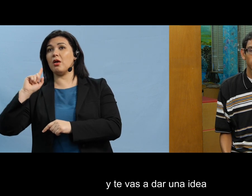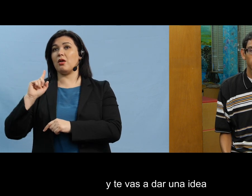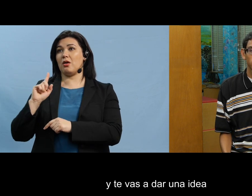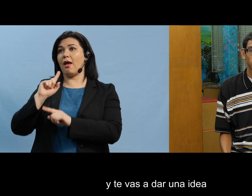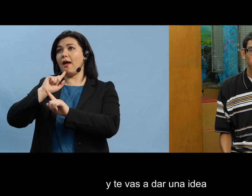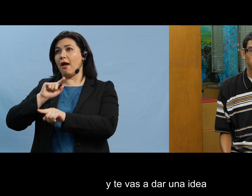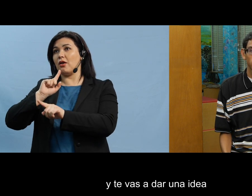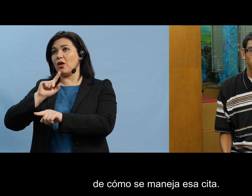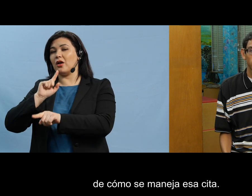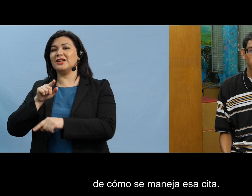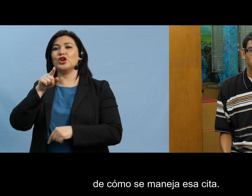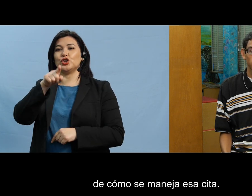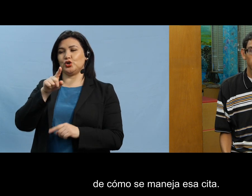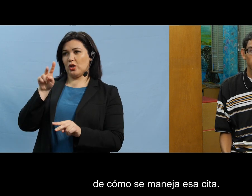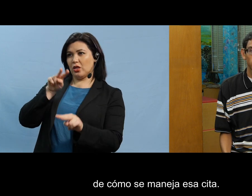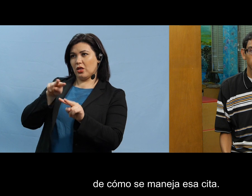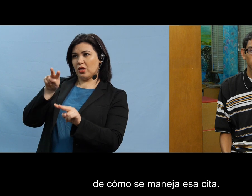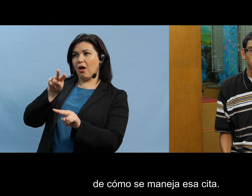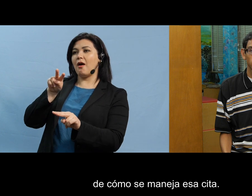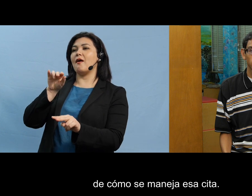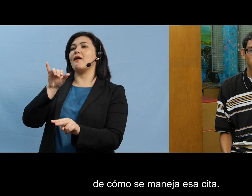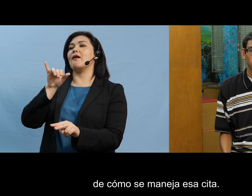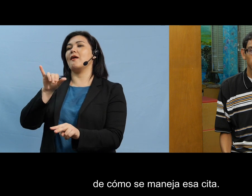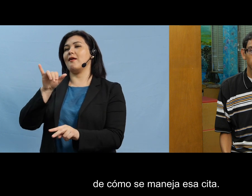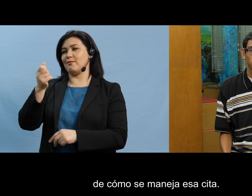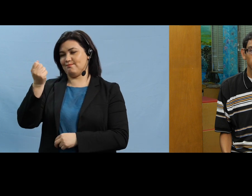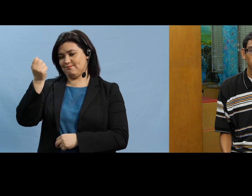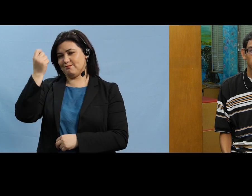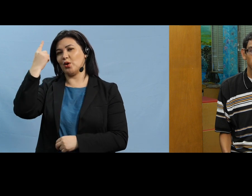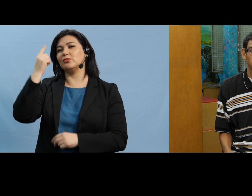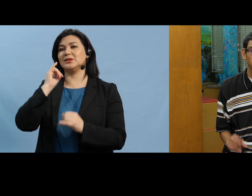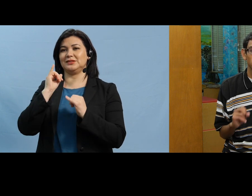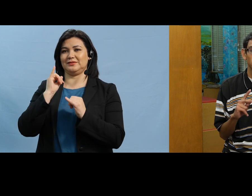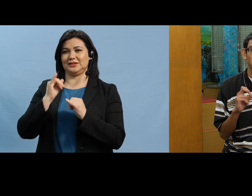y te vas a dar una idea de cómo se maneja esa esa cita